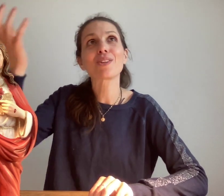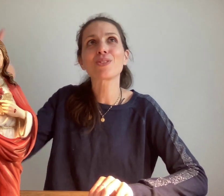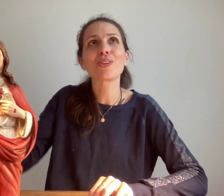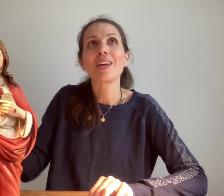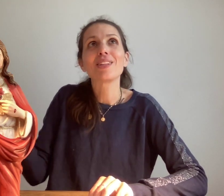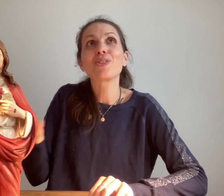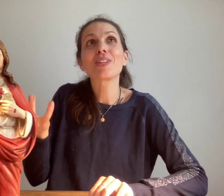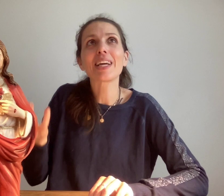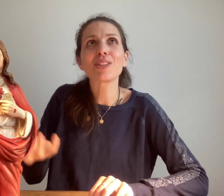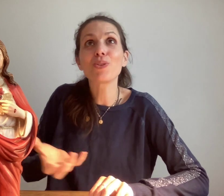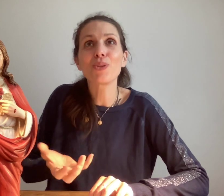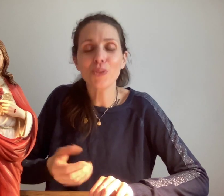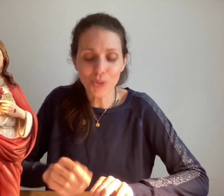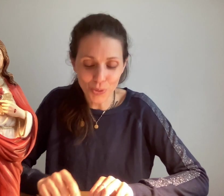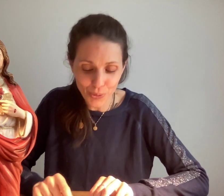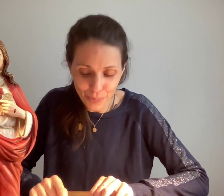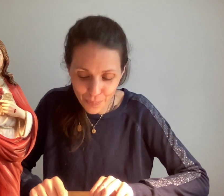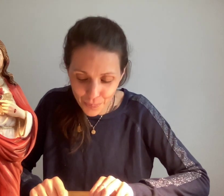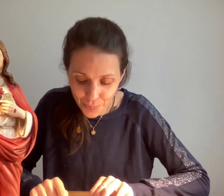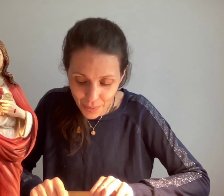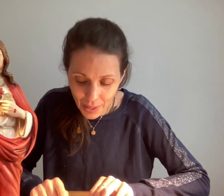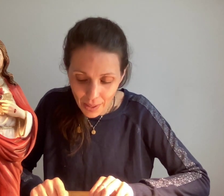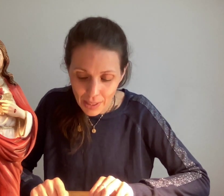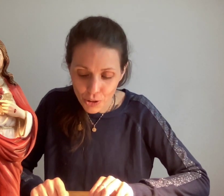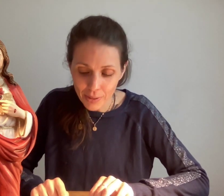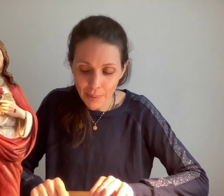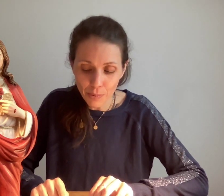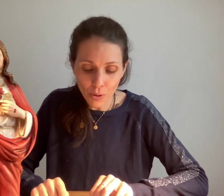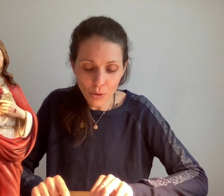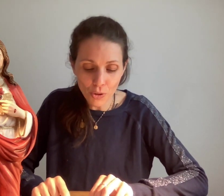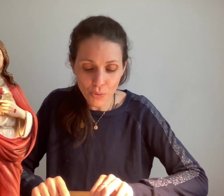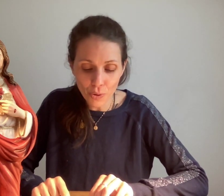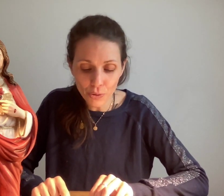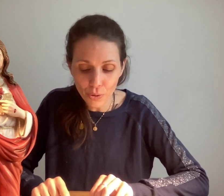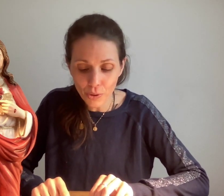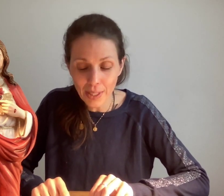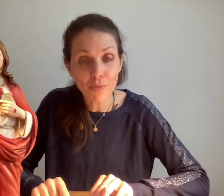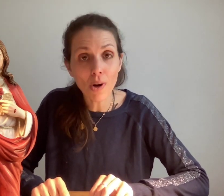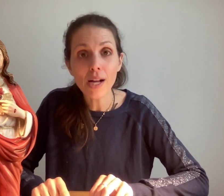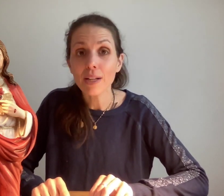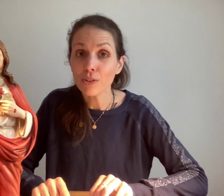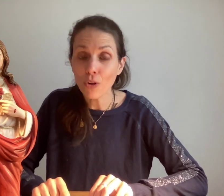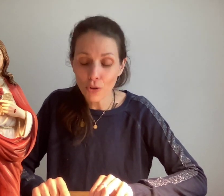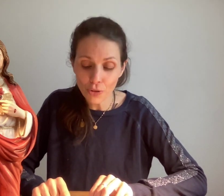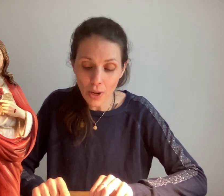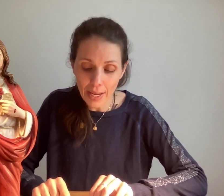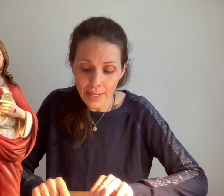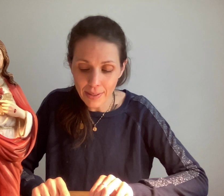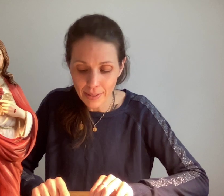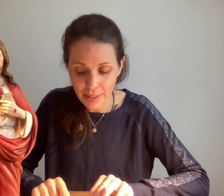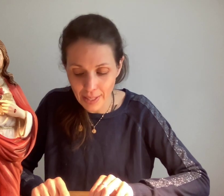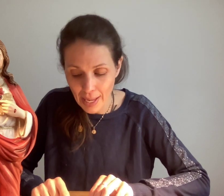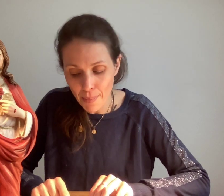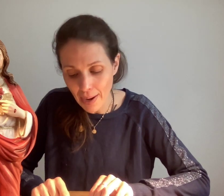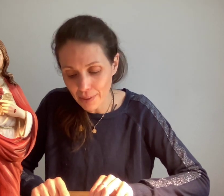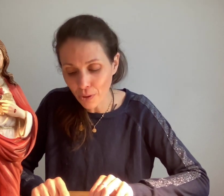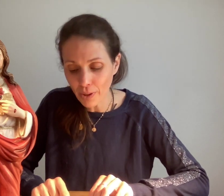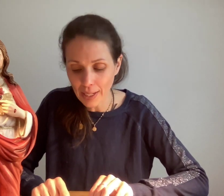ce cadeau au nom de tous. « Je t'aime tant que je veux entendre ta voix dans le soleil qui aime, adore et